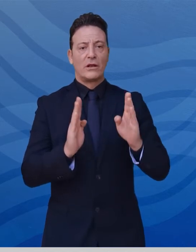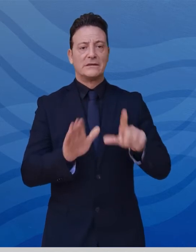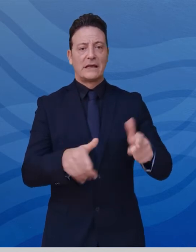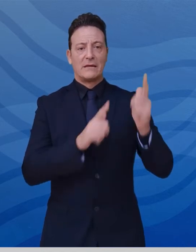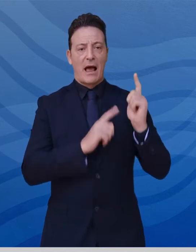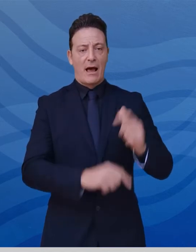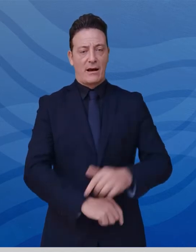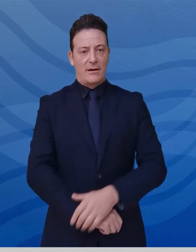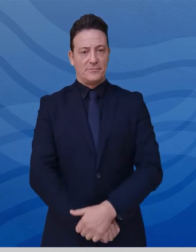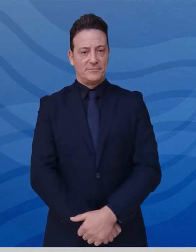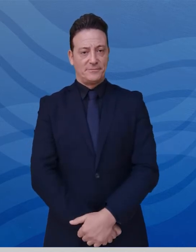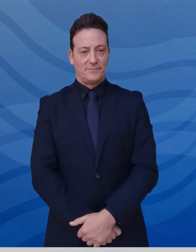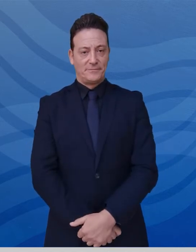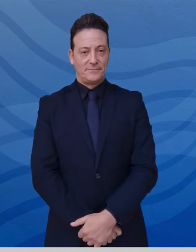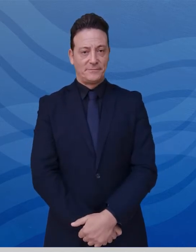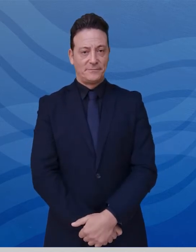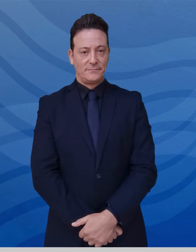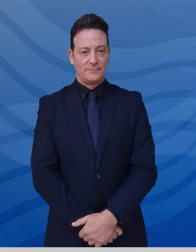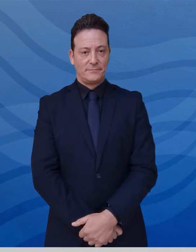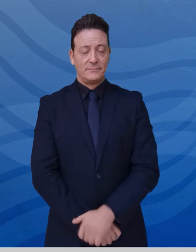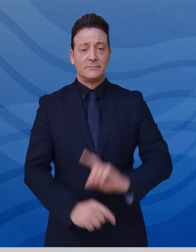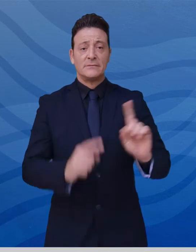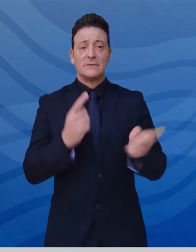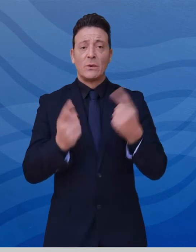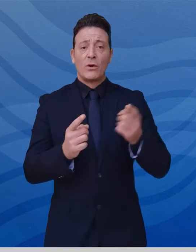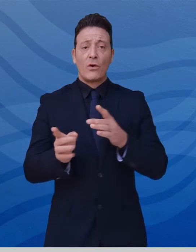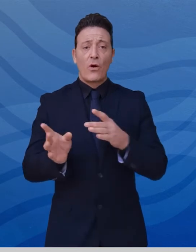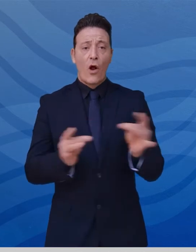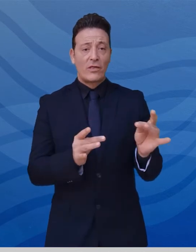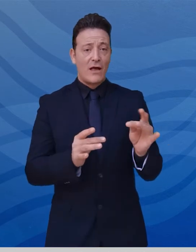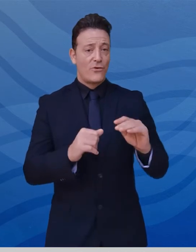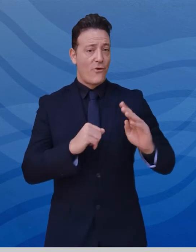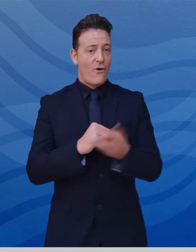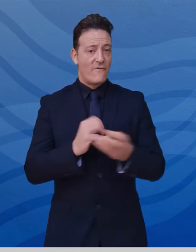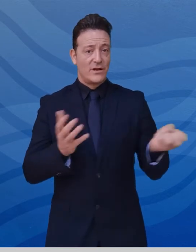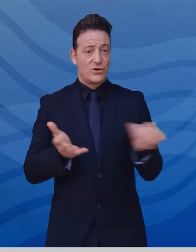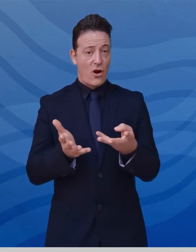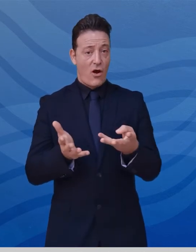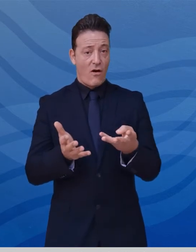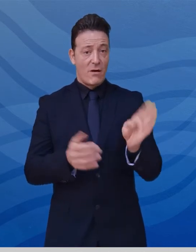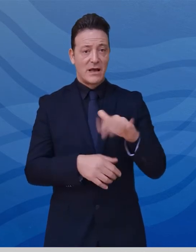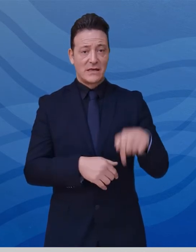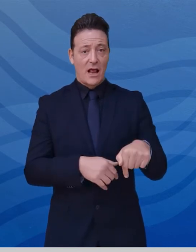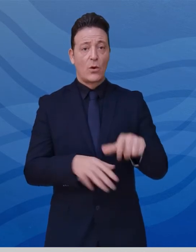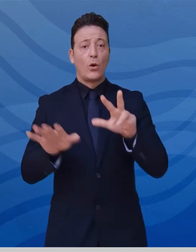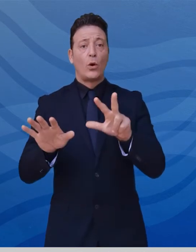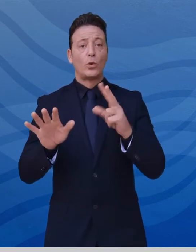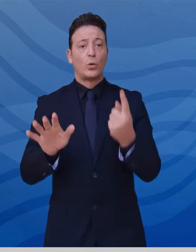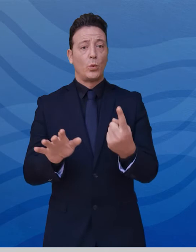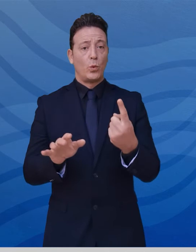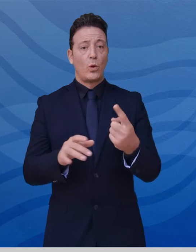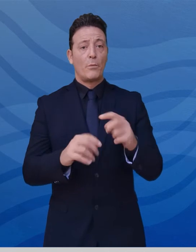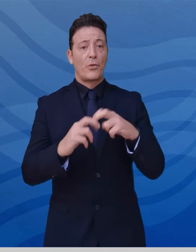settimana. Per quanto riguarda i casi positivi per Covid-19 nella Regione Basilicata, 81 sono attribuiti alla